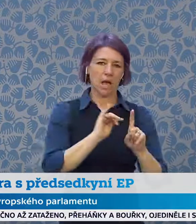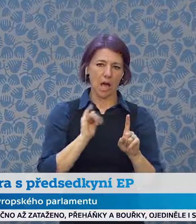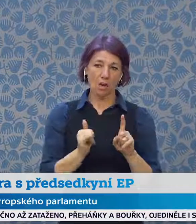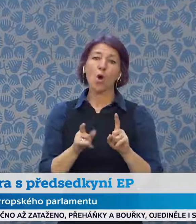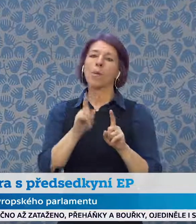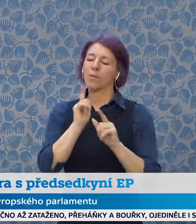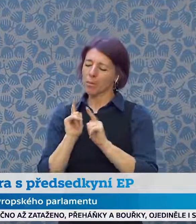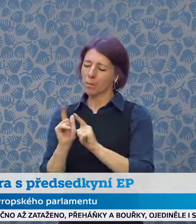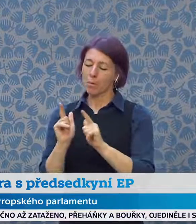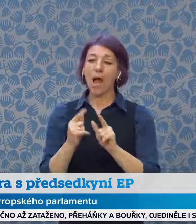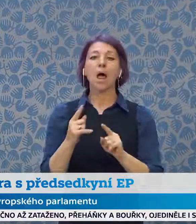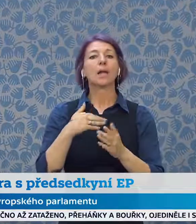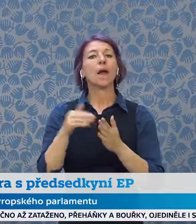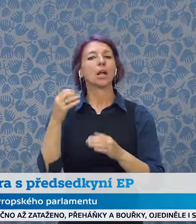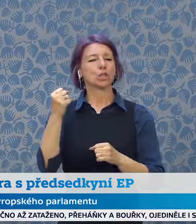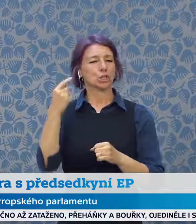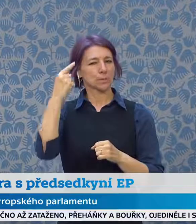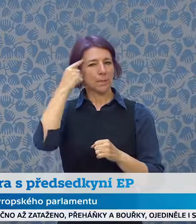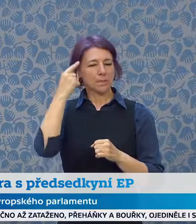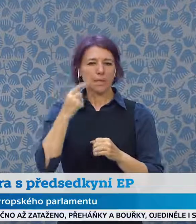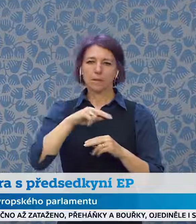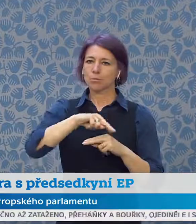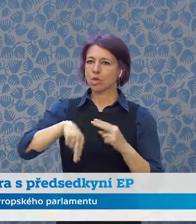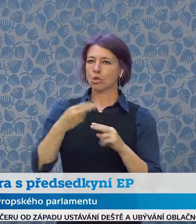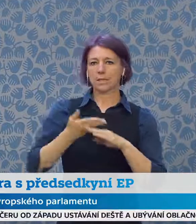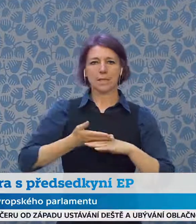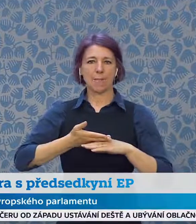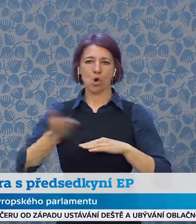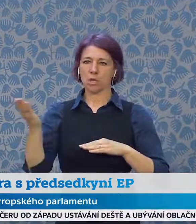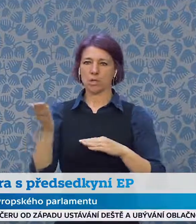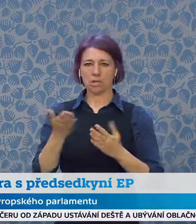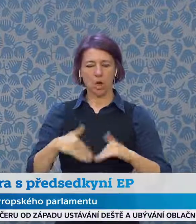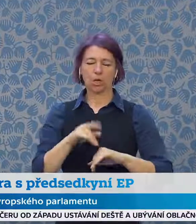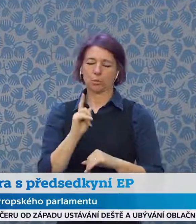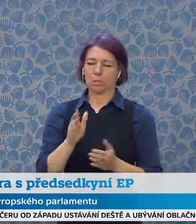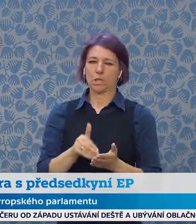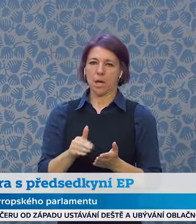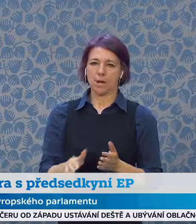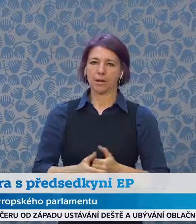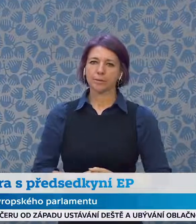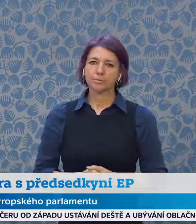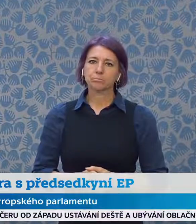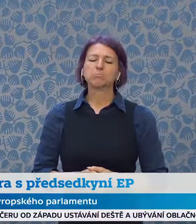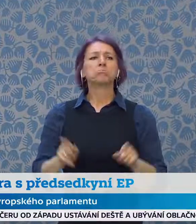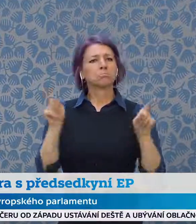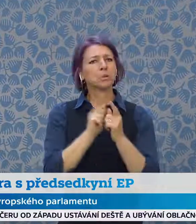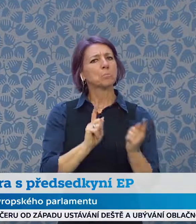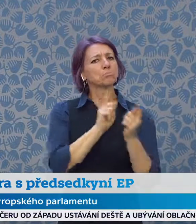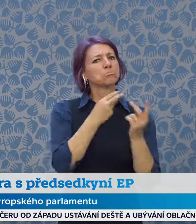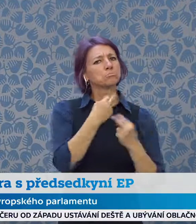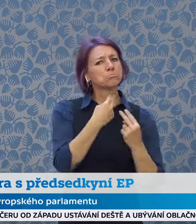To je něco, na co nesmíme zapomínat. Jedna z věcí, o které jsme hovořili, byla migrace.